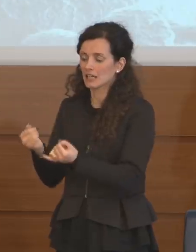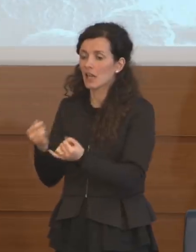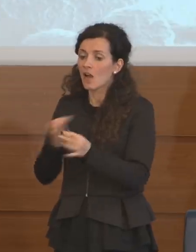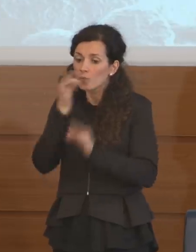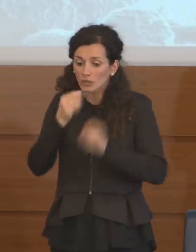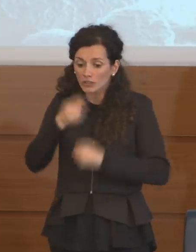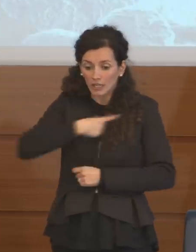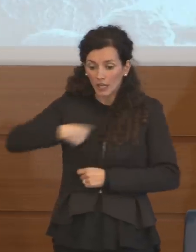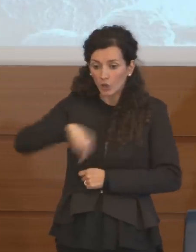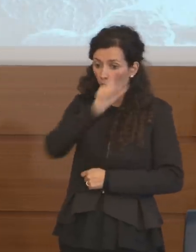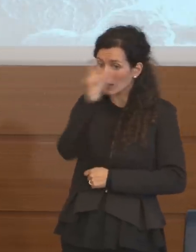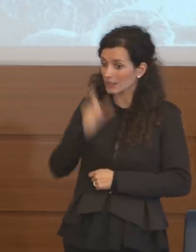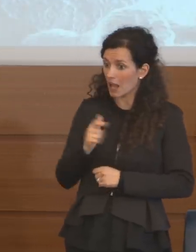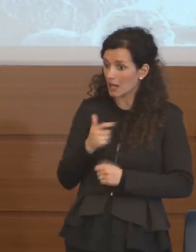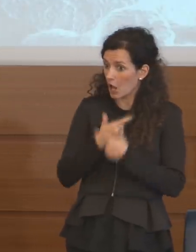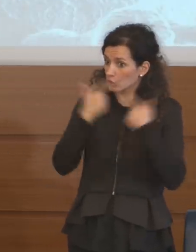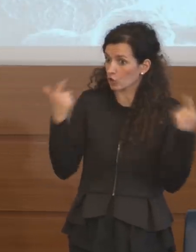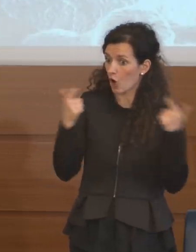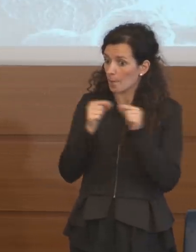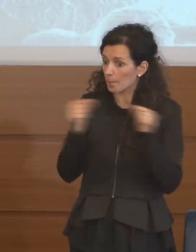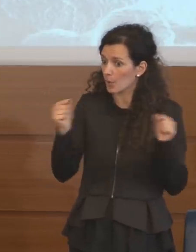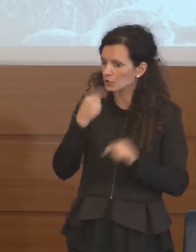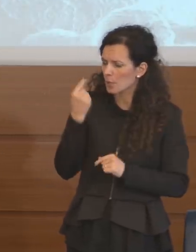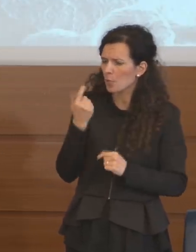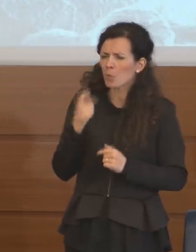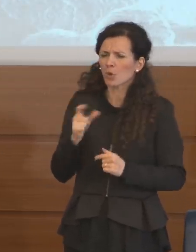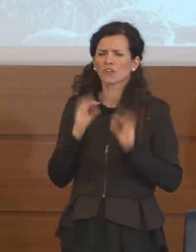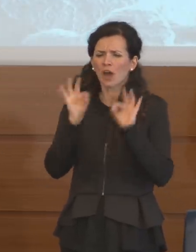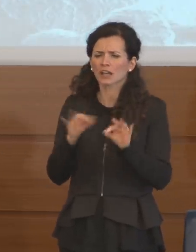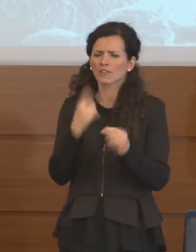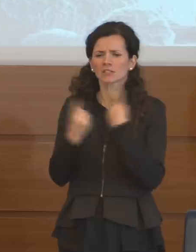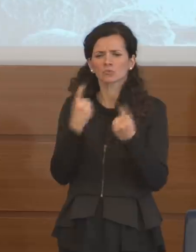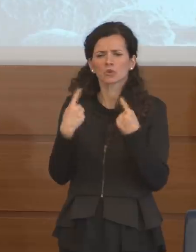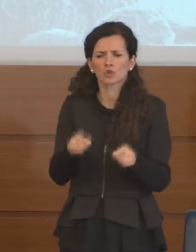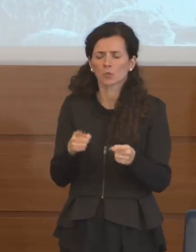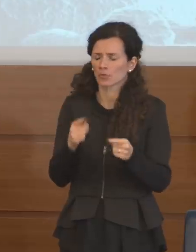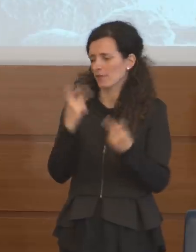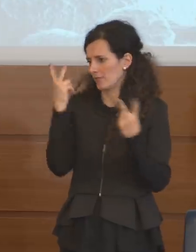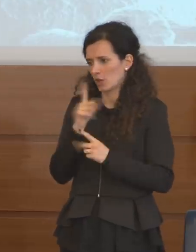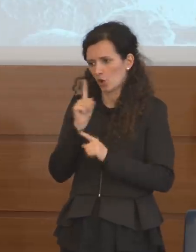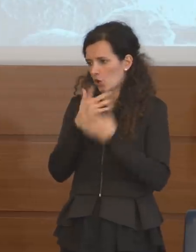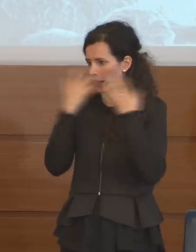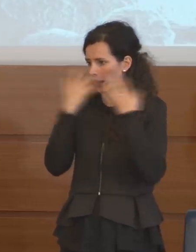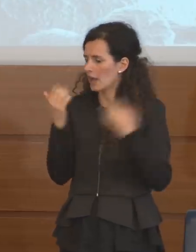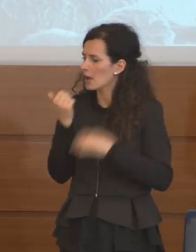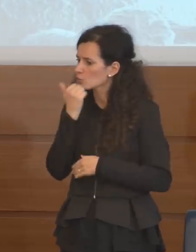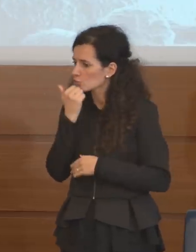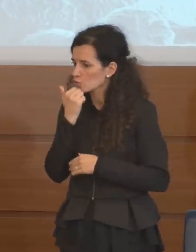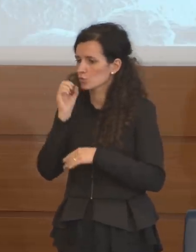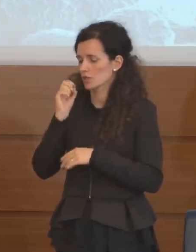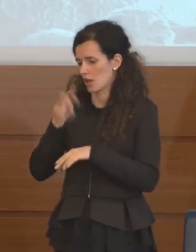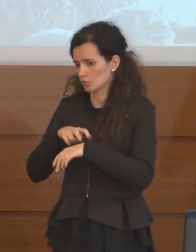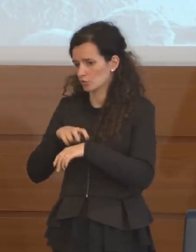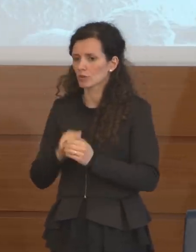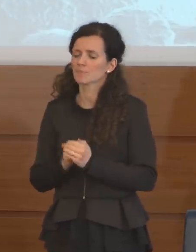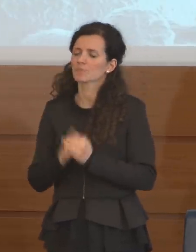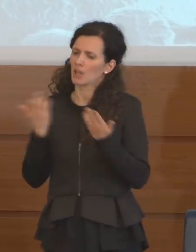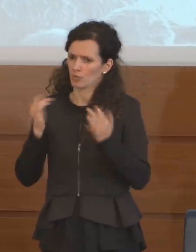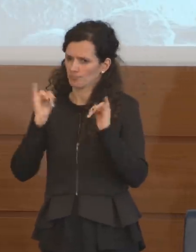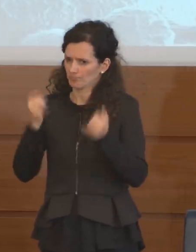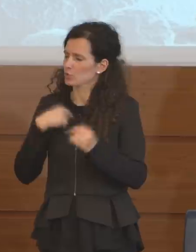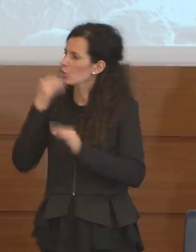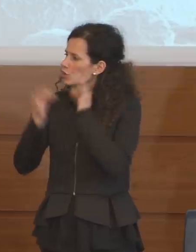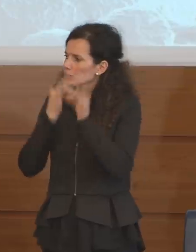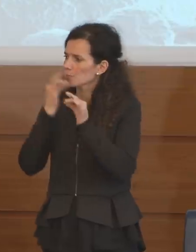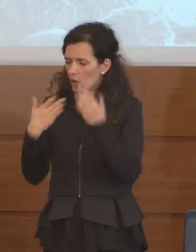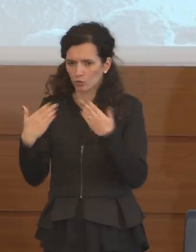ne abbiamo fatti troppi? Perché siamo a questo punto? Non è molto chiaro, le chiedo scusa, dottore. chiarissima la cosa, glielo spiego subito.